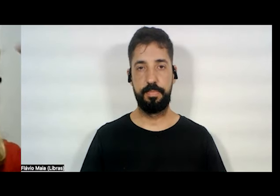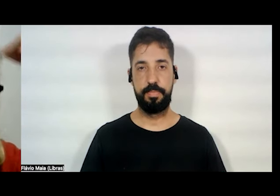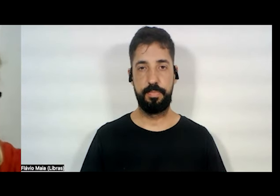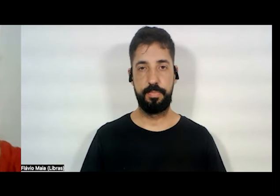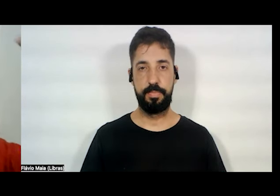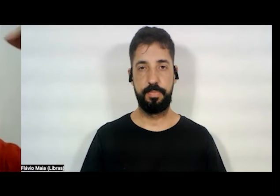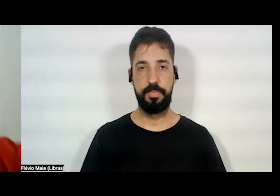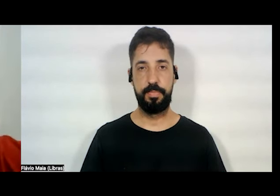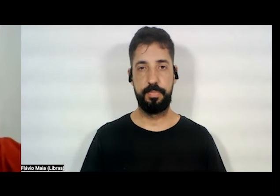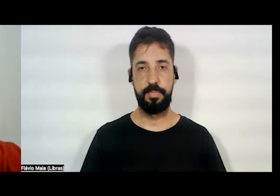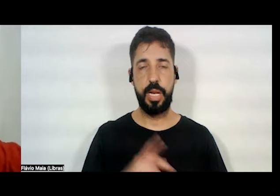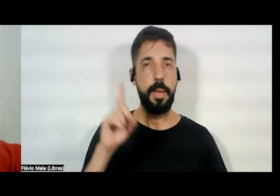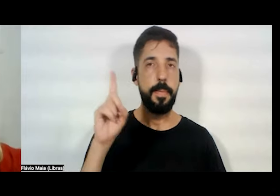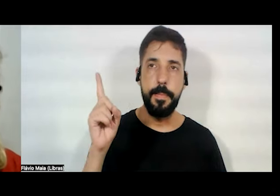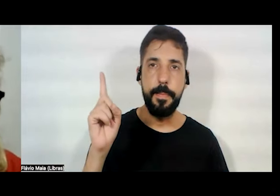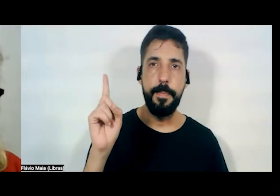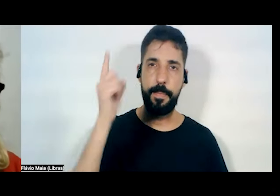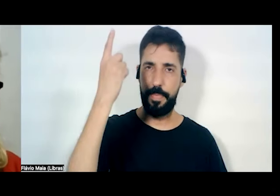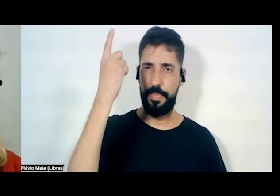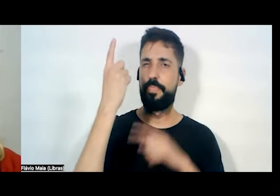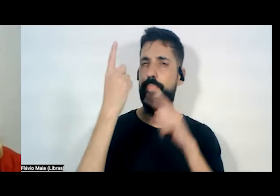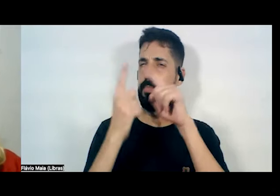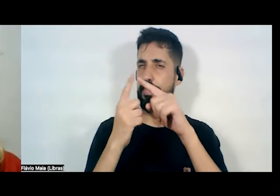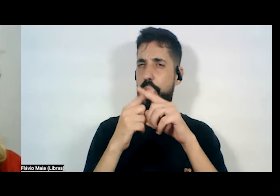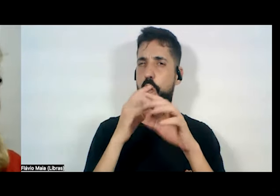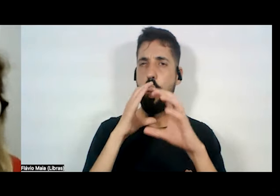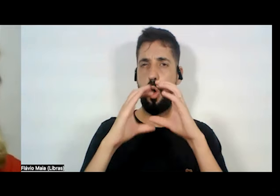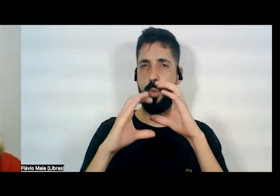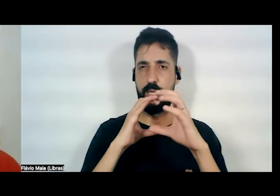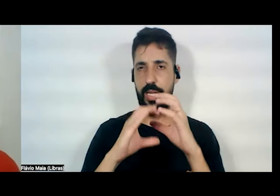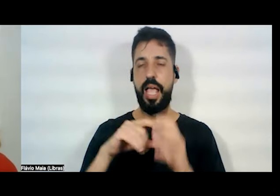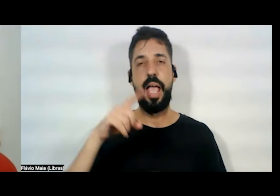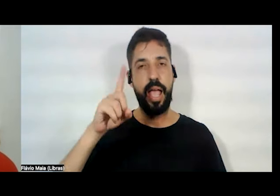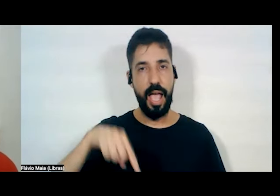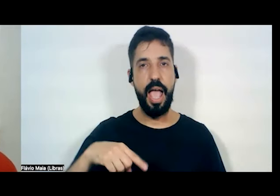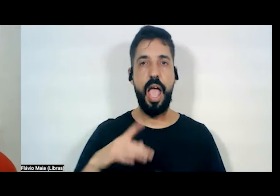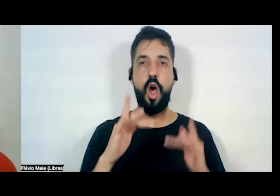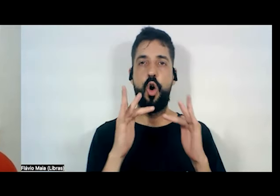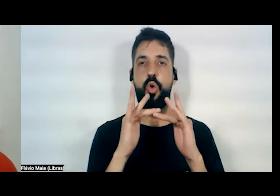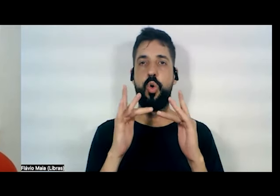o primeiro aspecto da comunicação é o contato.